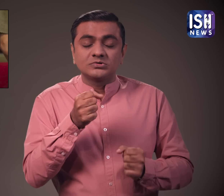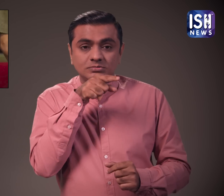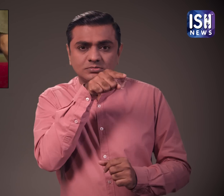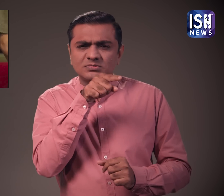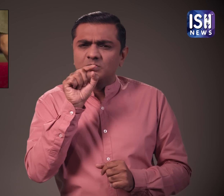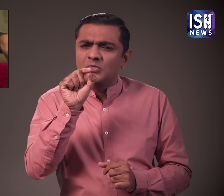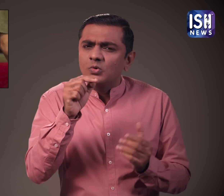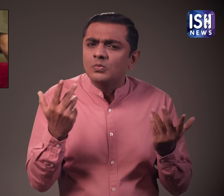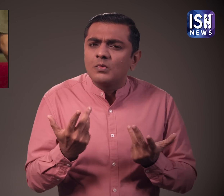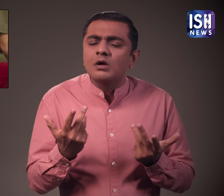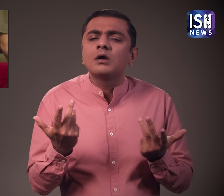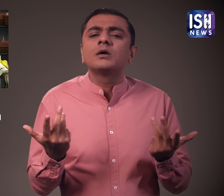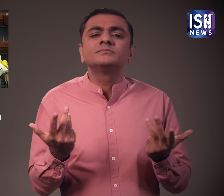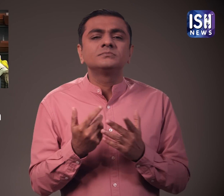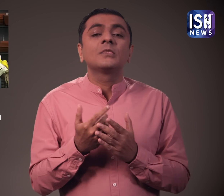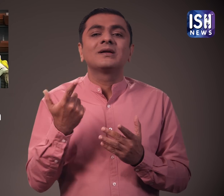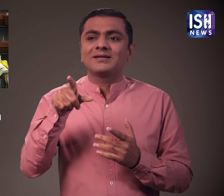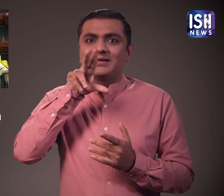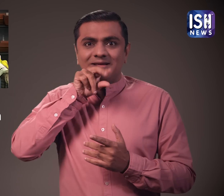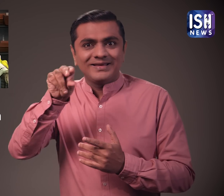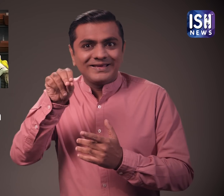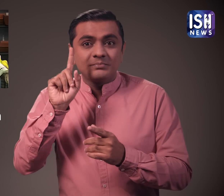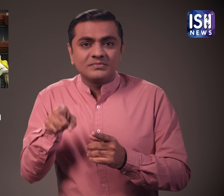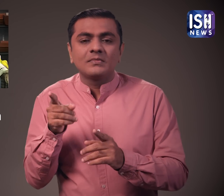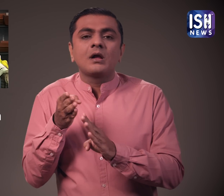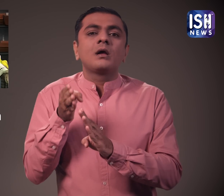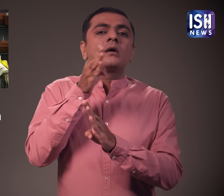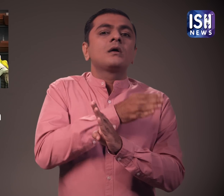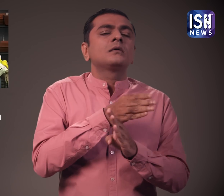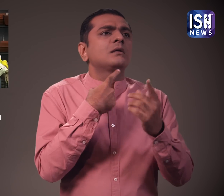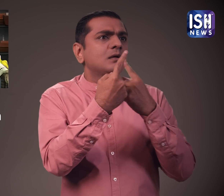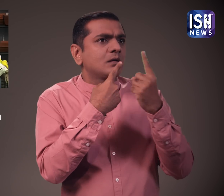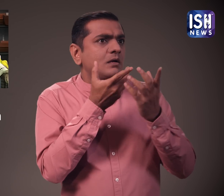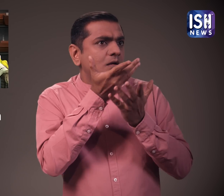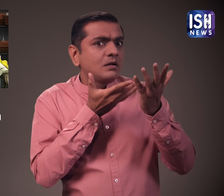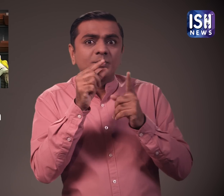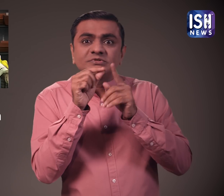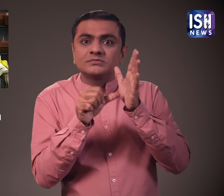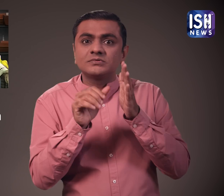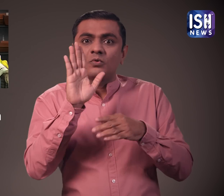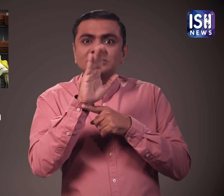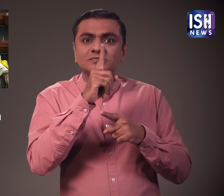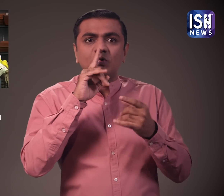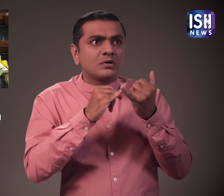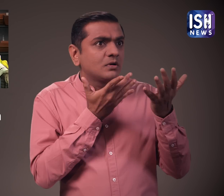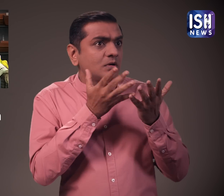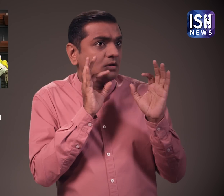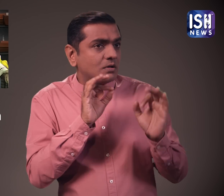वे चाते है कि कॉंग्रेस अध्यक्ष सोन्या गांदी माफी मांगे, क्योंकि चौधरी के बयान को उन्होंने मंजुरी दी